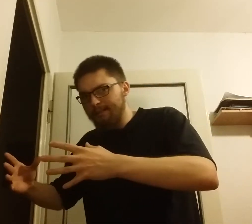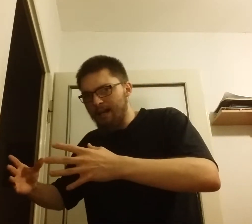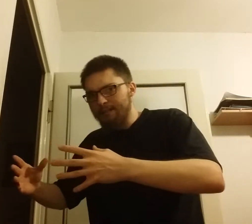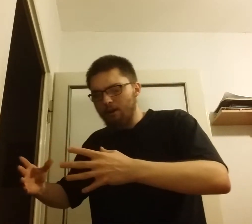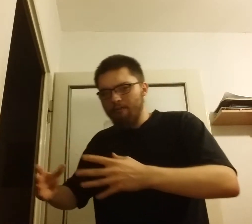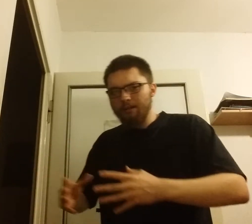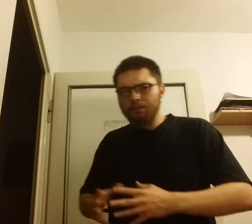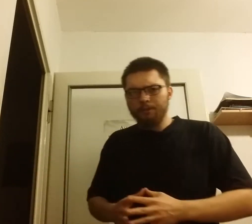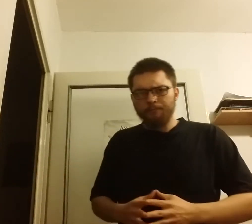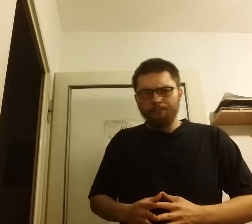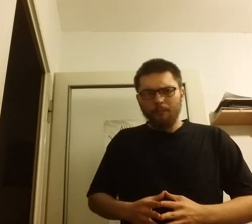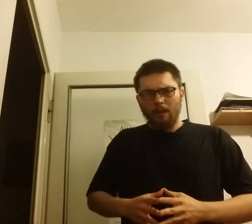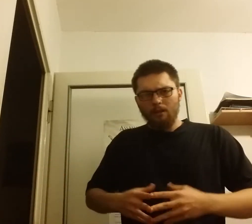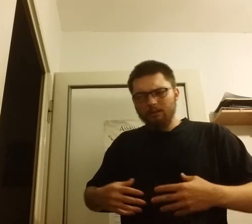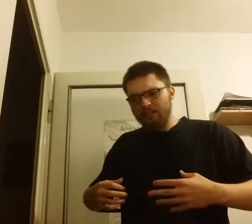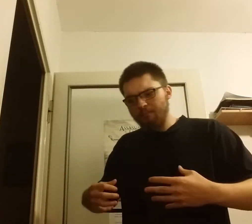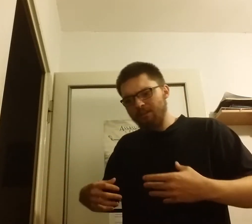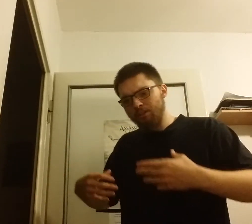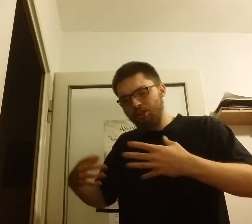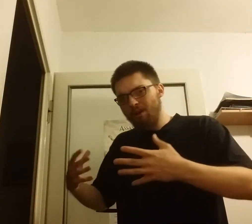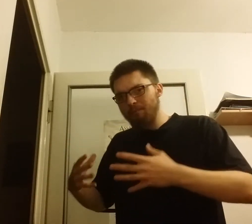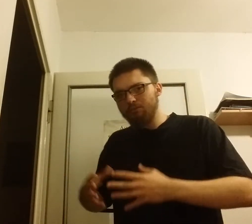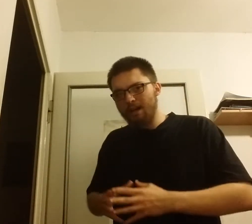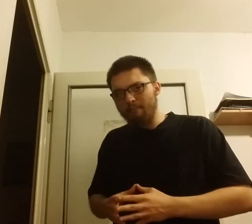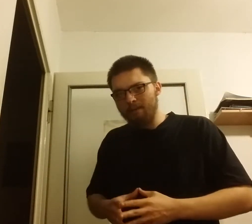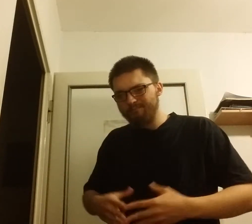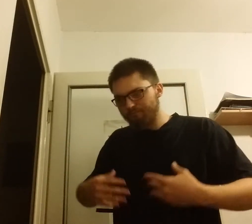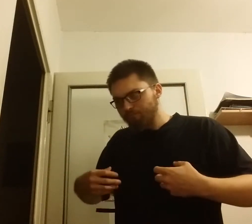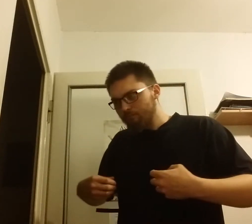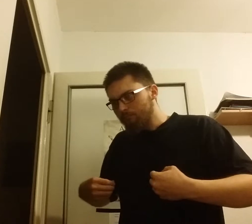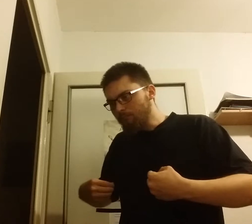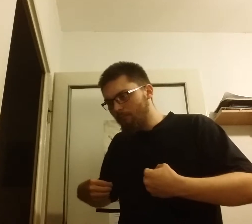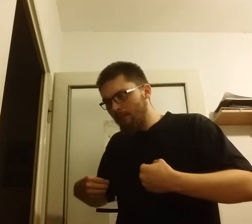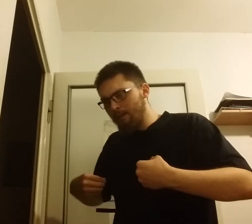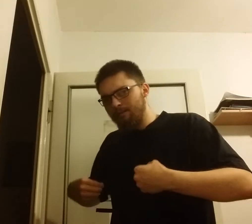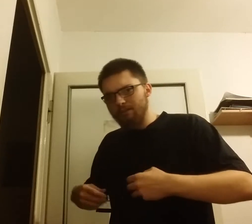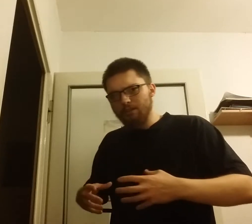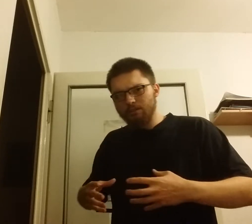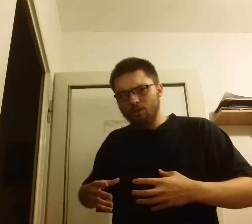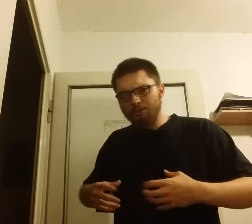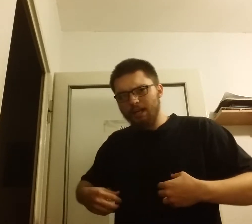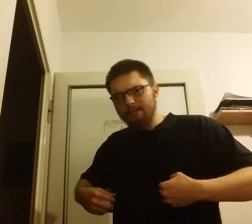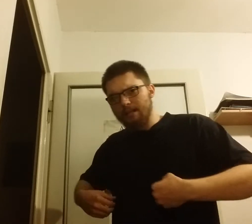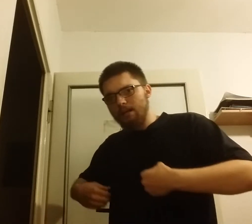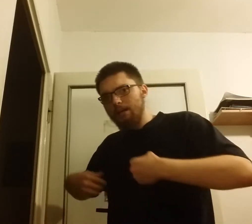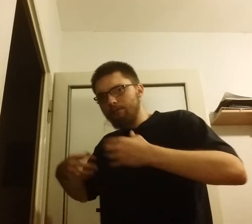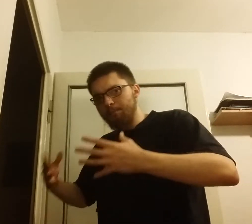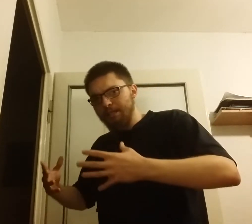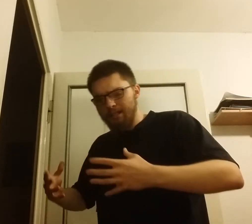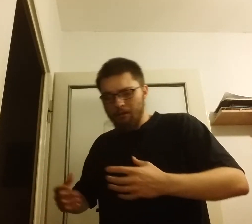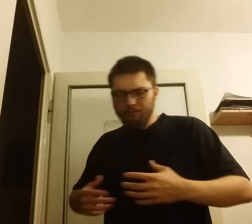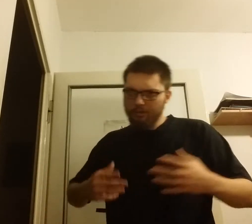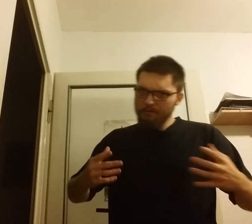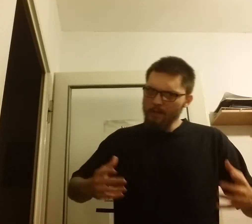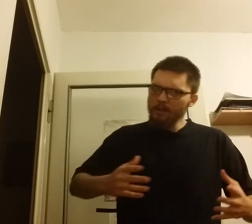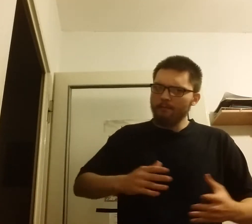zaatakować tymi siłami, które ma zrobić atak wyprzedzający. I